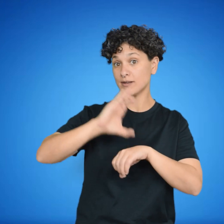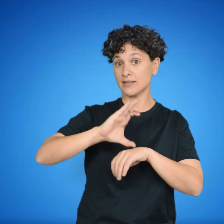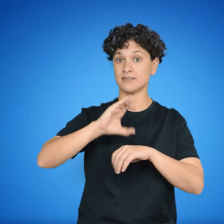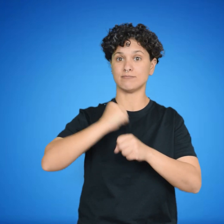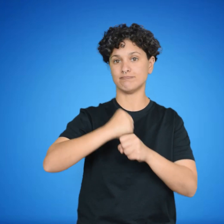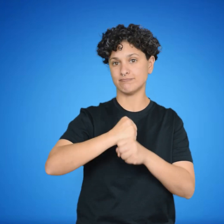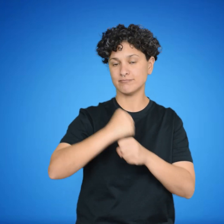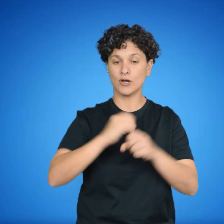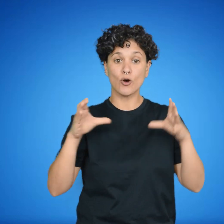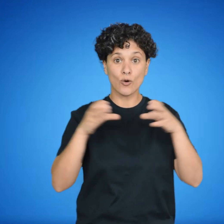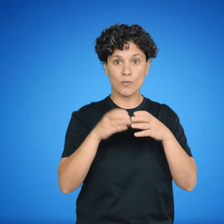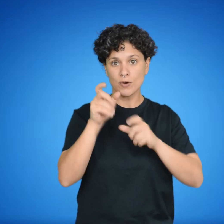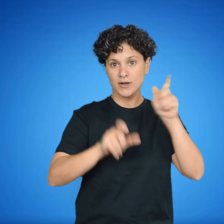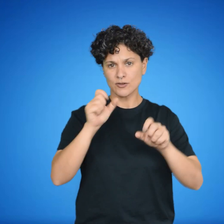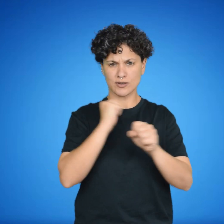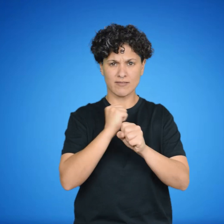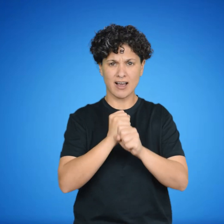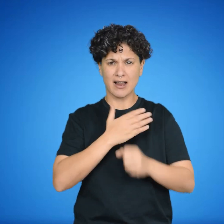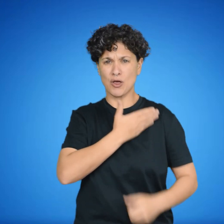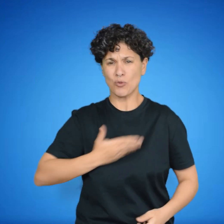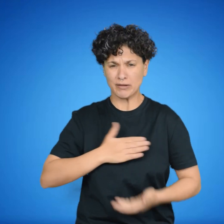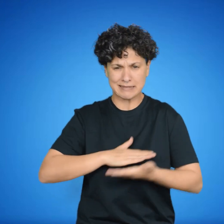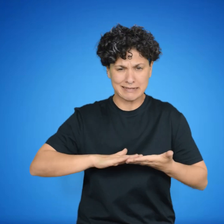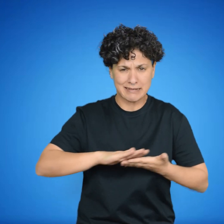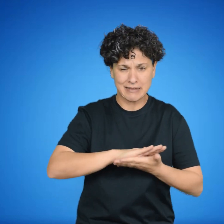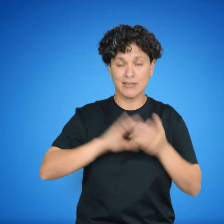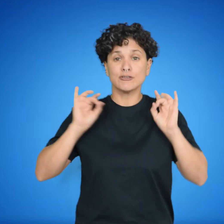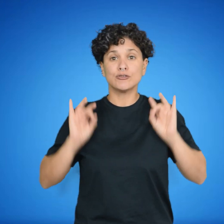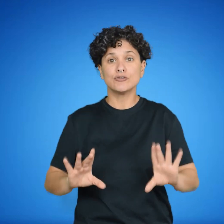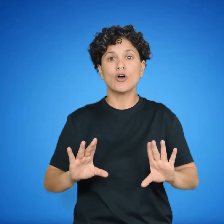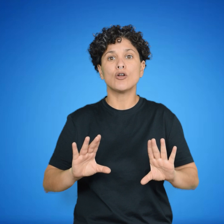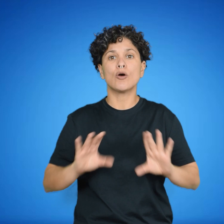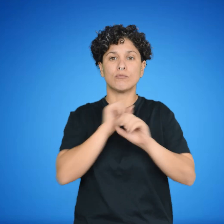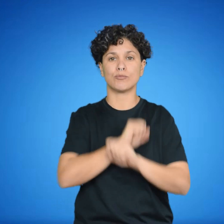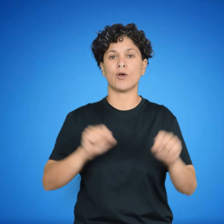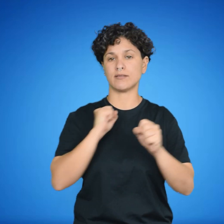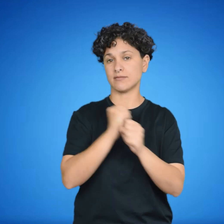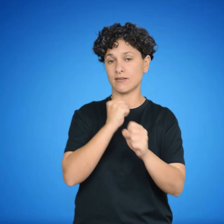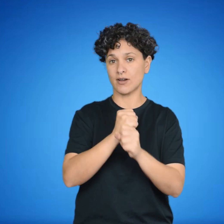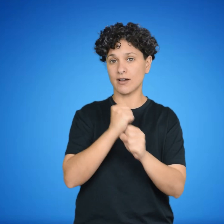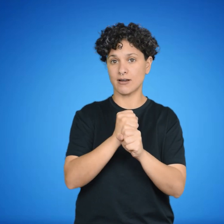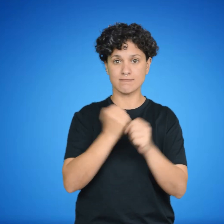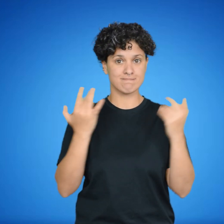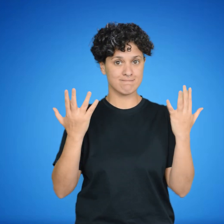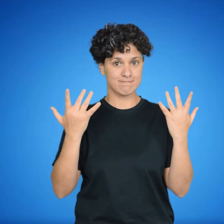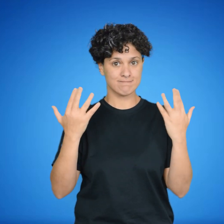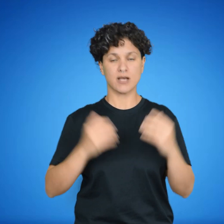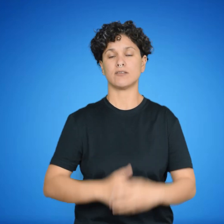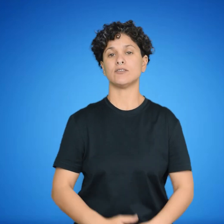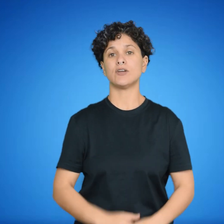conformado por las distintas clases trabajadoras, que no poseen otra cosa que ofrecer al sistema que su